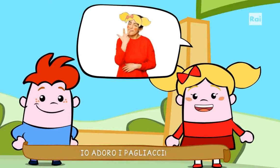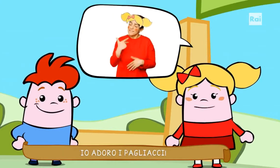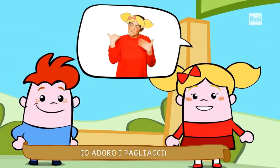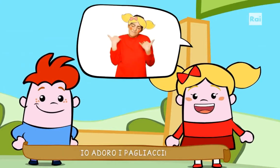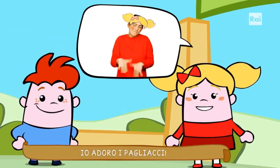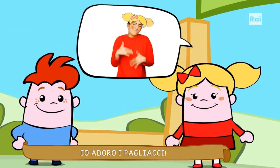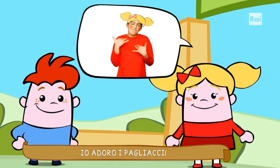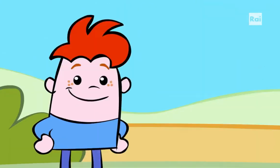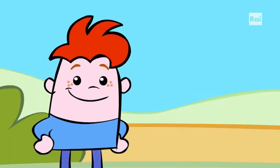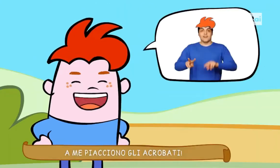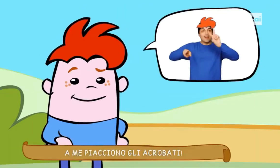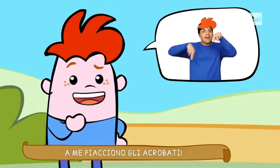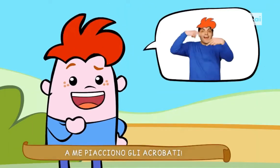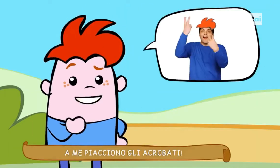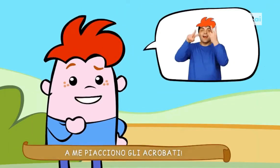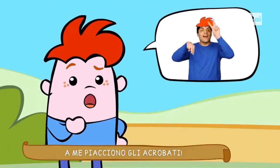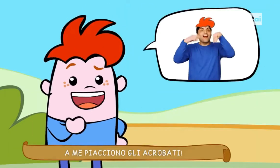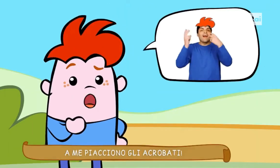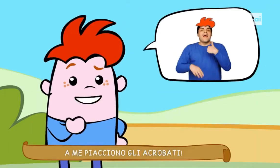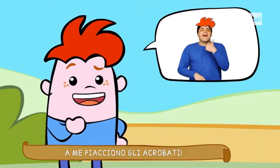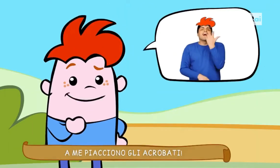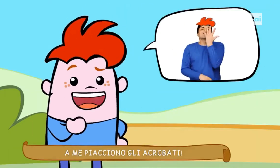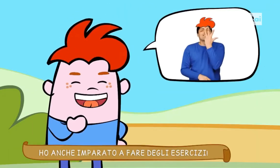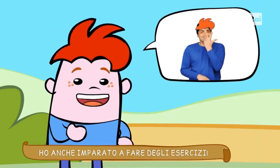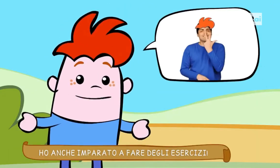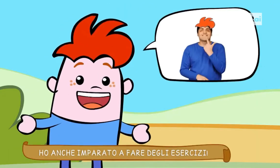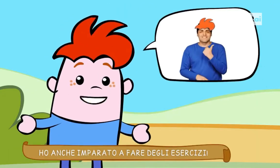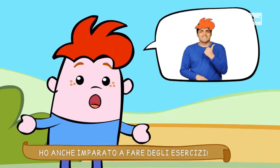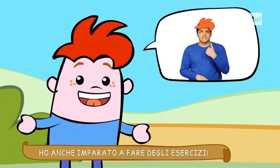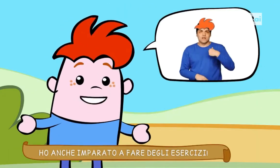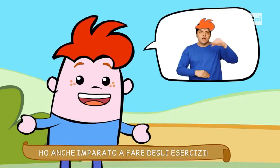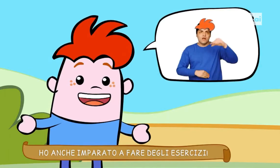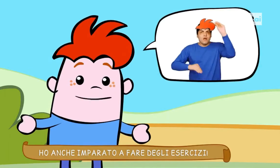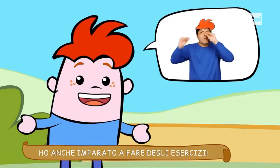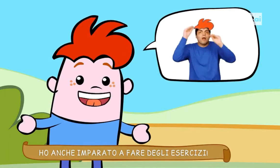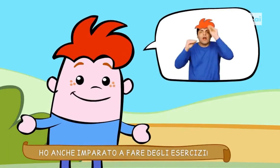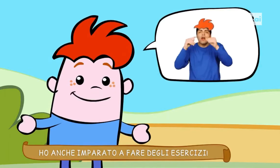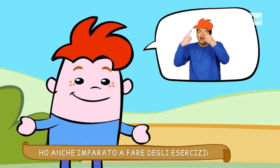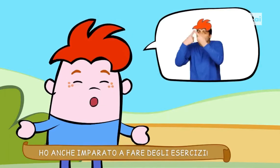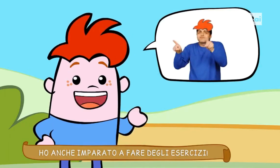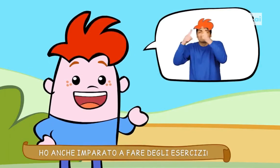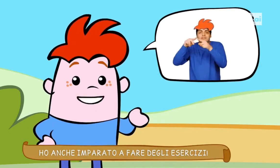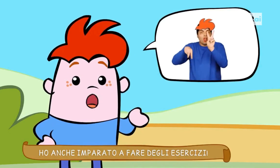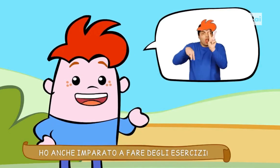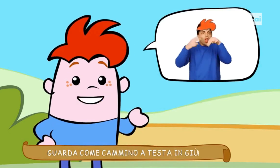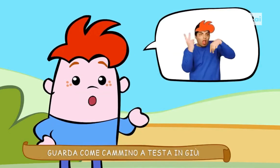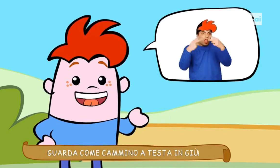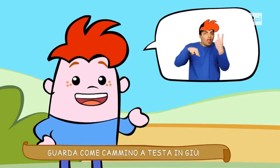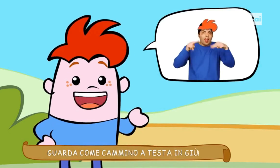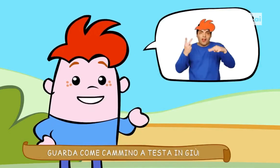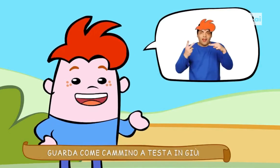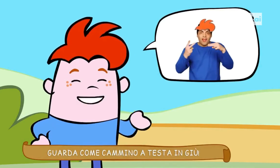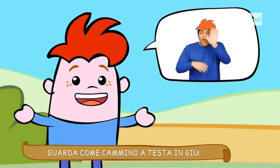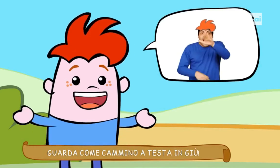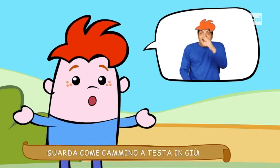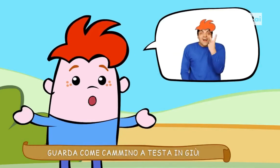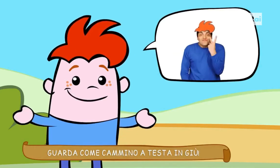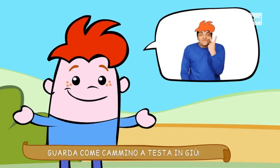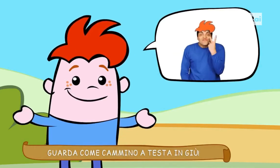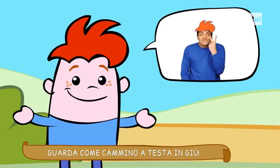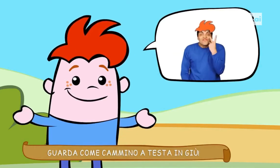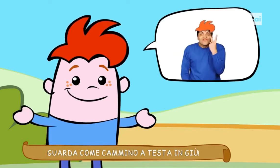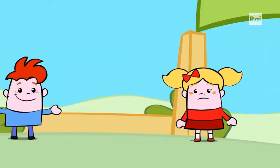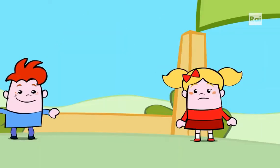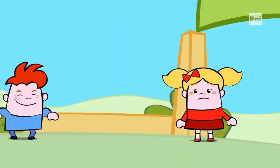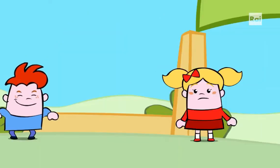adoro i pagliacci a me piacciono gli acrobati ho anche imparato a fare dei numeri guarda come cammino sulle mani a testa in